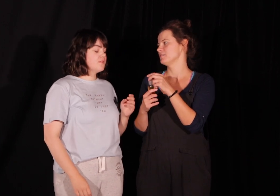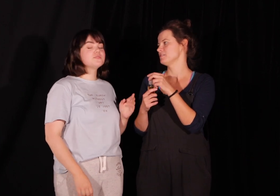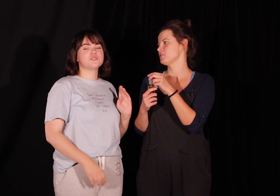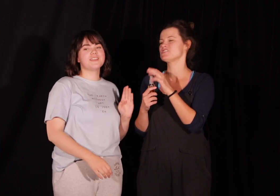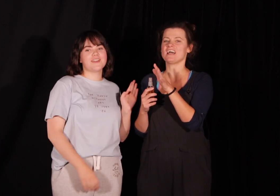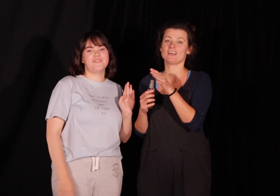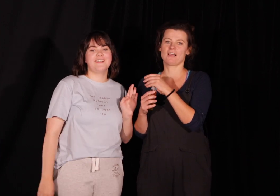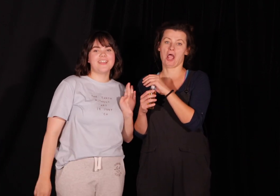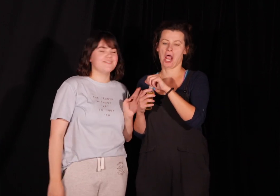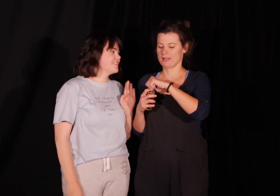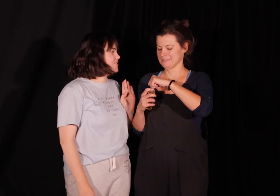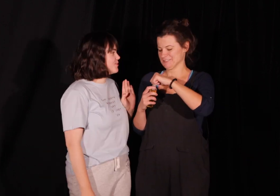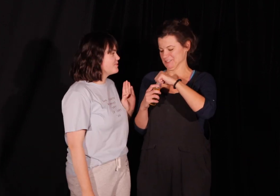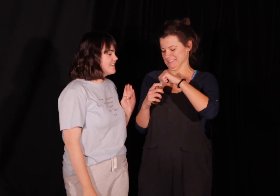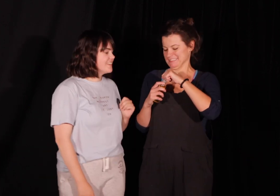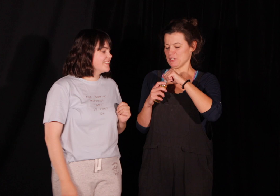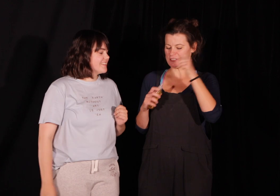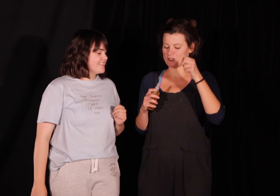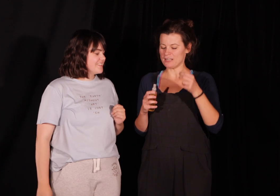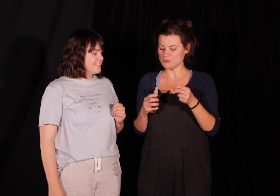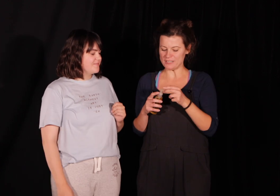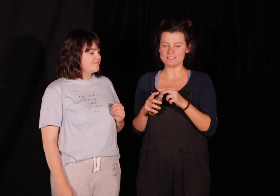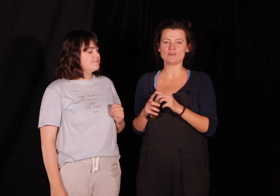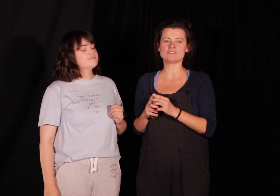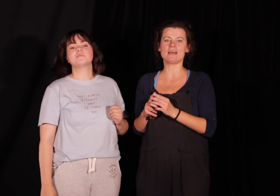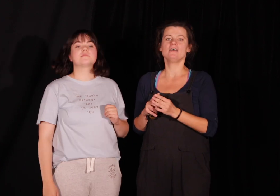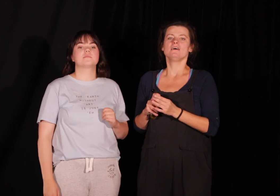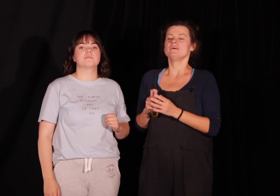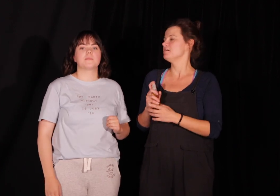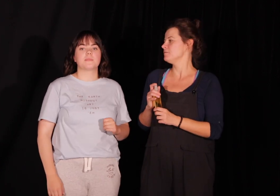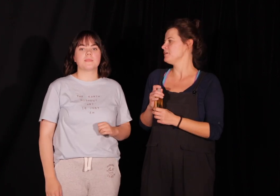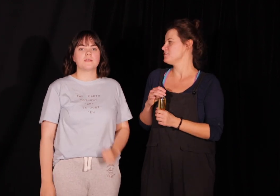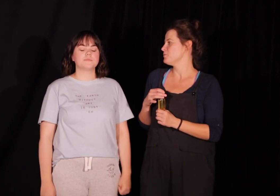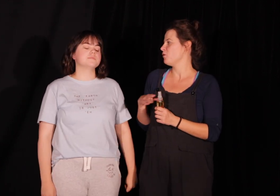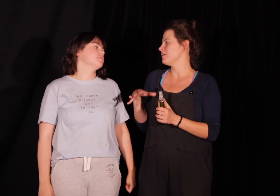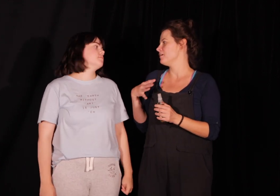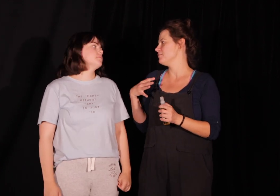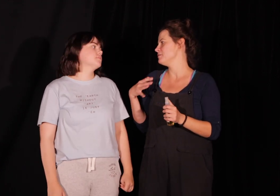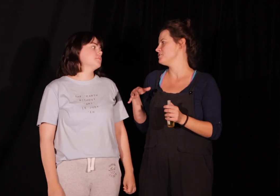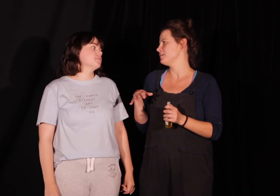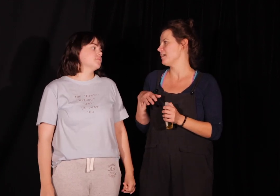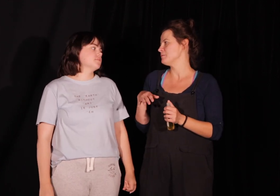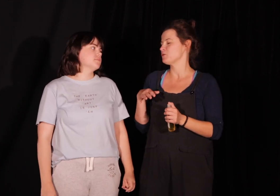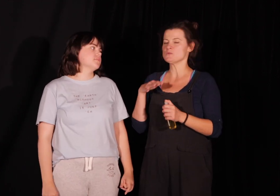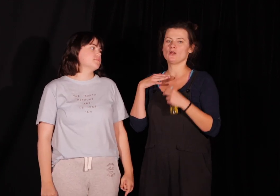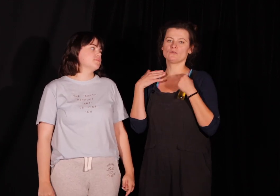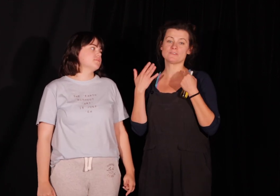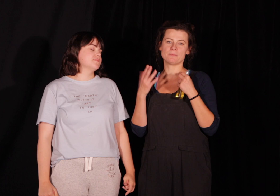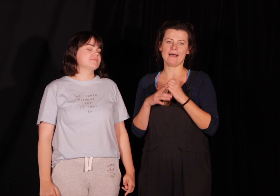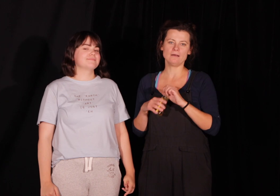już się nie chwal, nie chwal się już. Dobrze. Dobrze, kochani, słuchajcie, jako że my jesteśmy obie wielbicielkami po prostu salonów SPA,